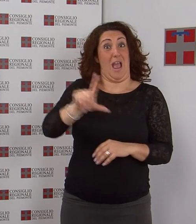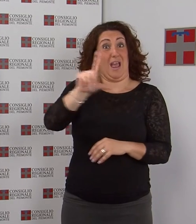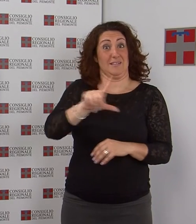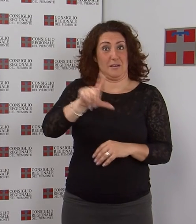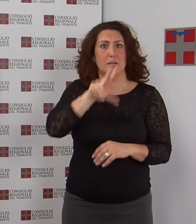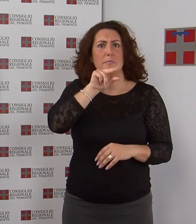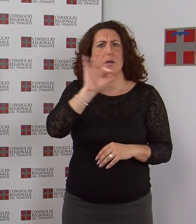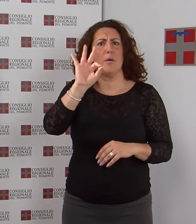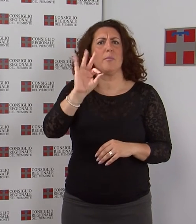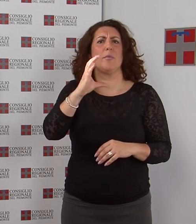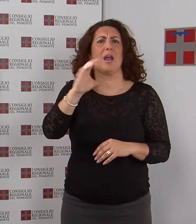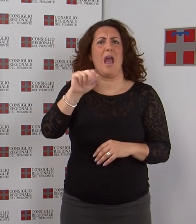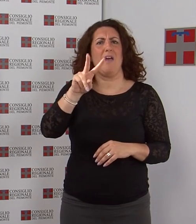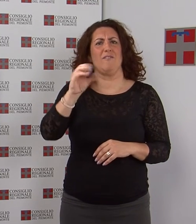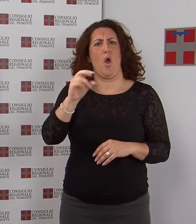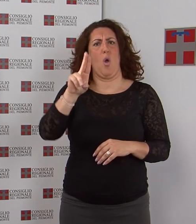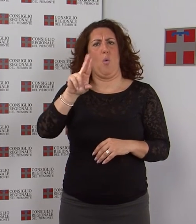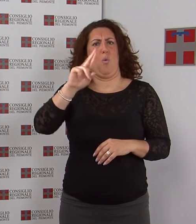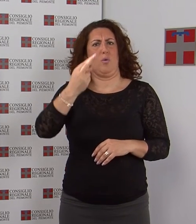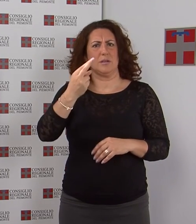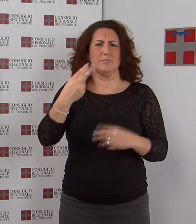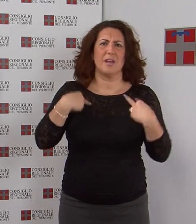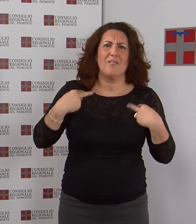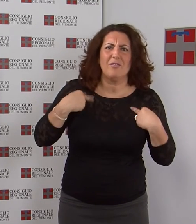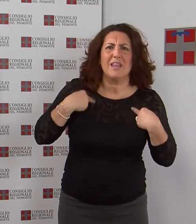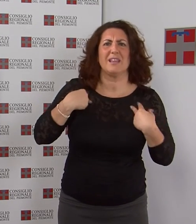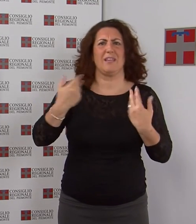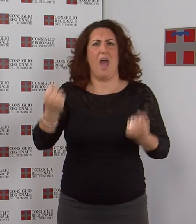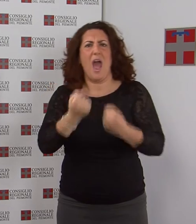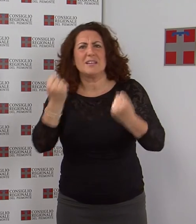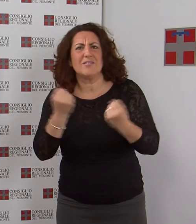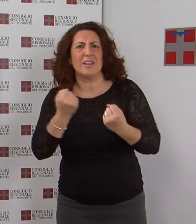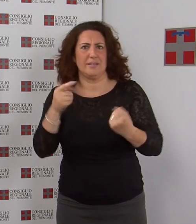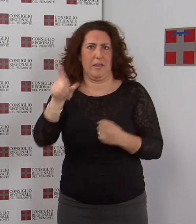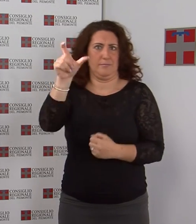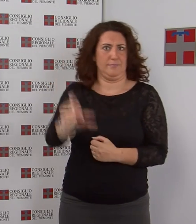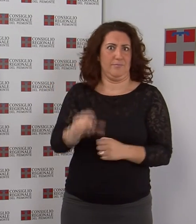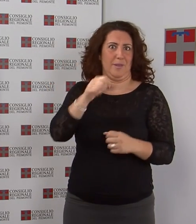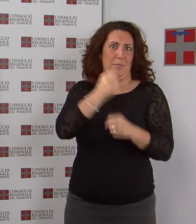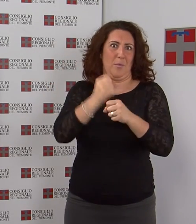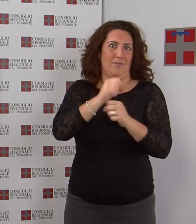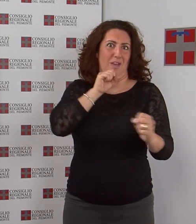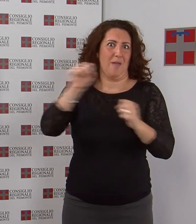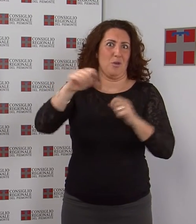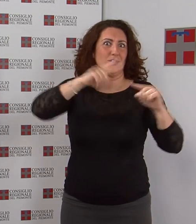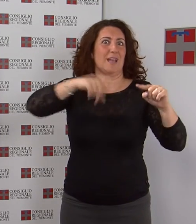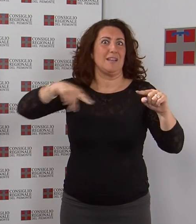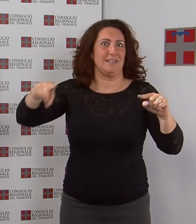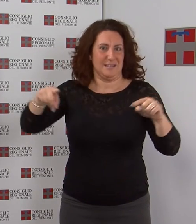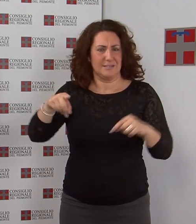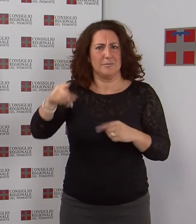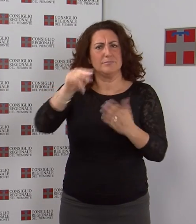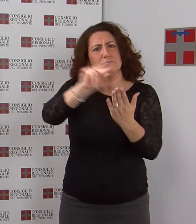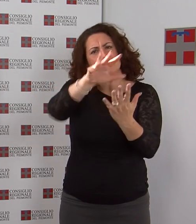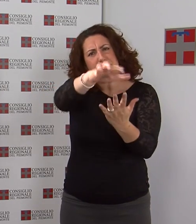straordinaria testimonianza sulla vita e l'attività del grande statista piemontese l'opera raccoglie le lettere di camillo benso di